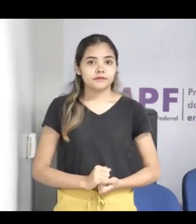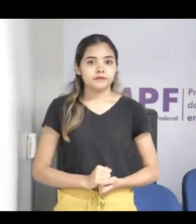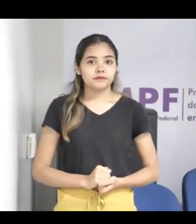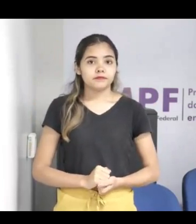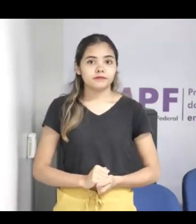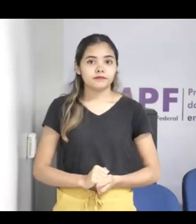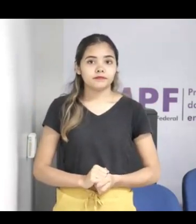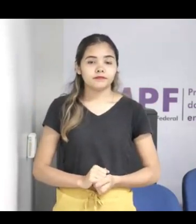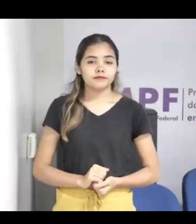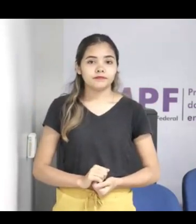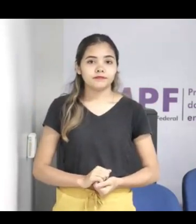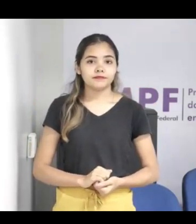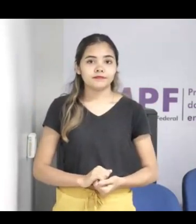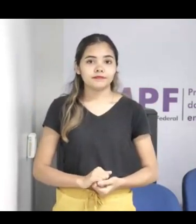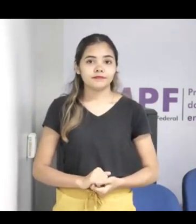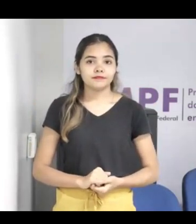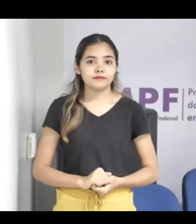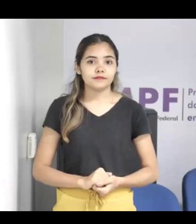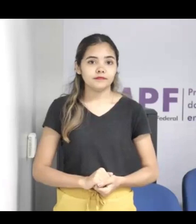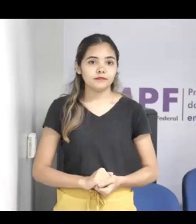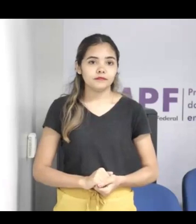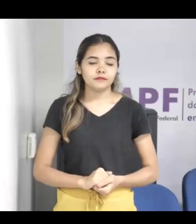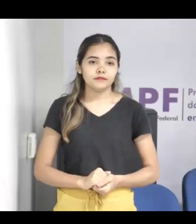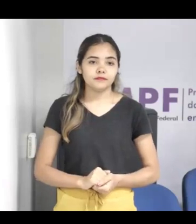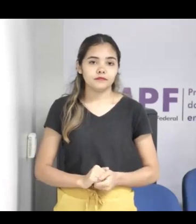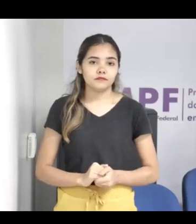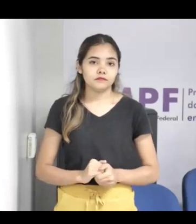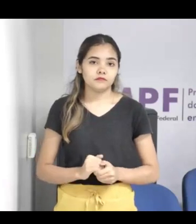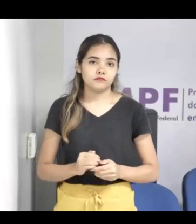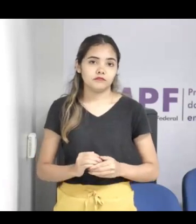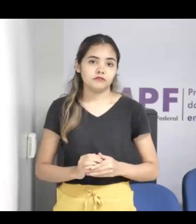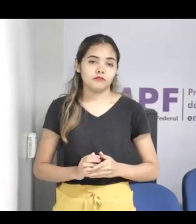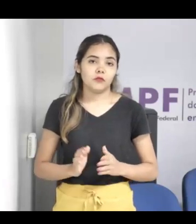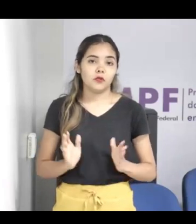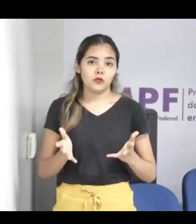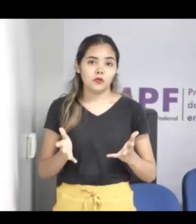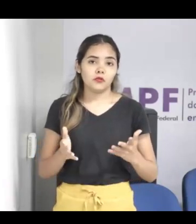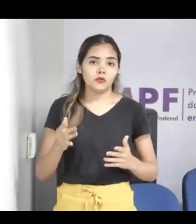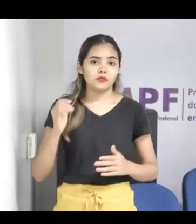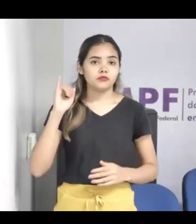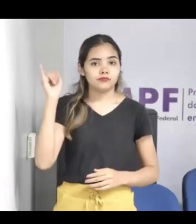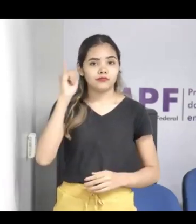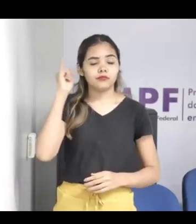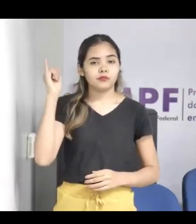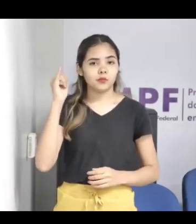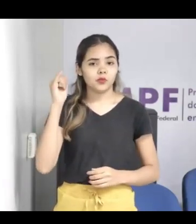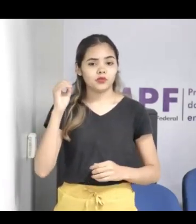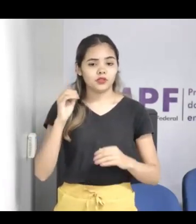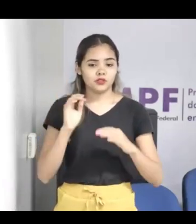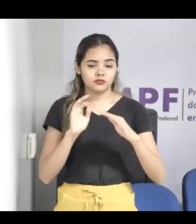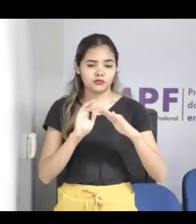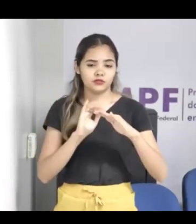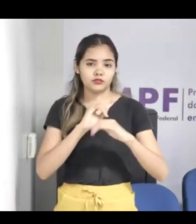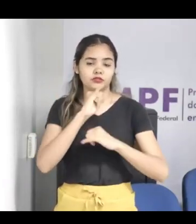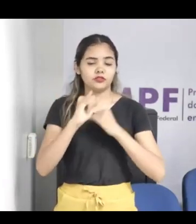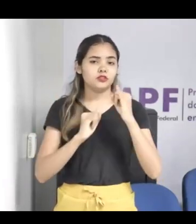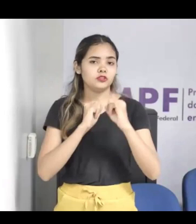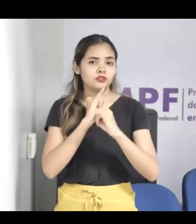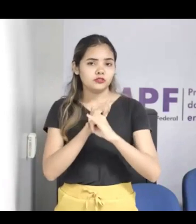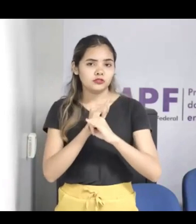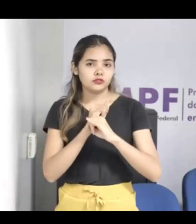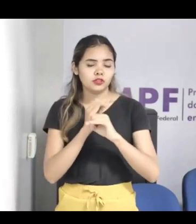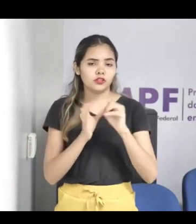contra as crianças, pelo fato de ela estar crescendo muito e estar se tornando um problema muito grande. Ela está se tornando até mais